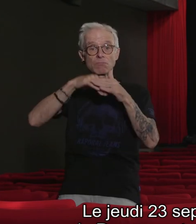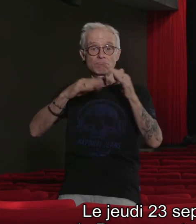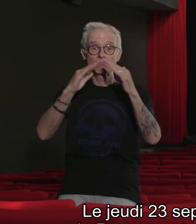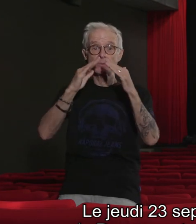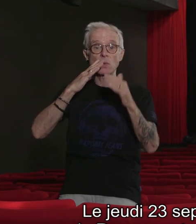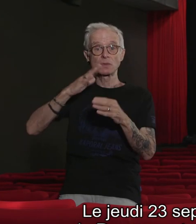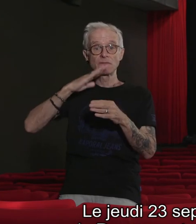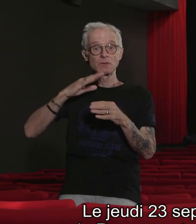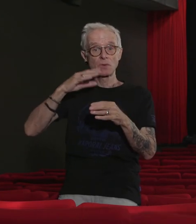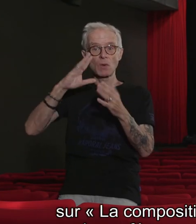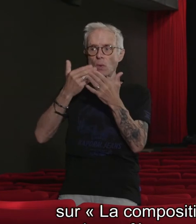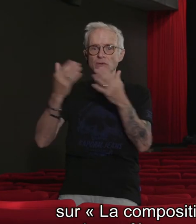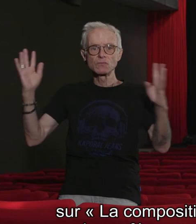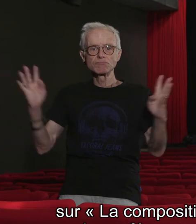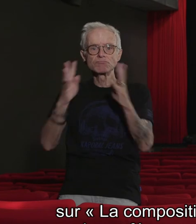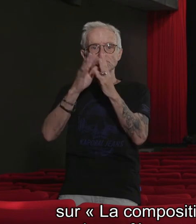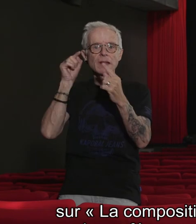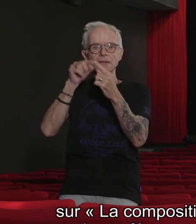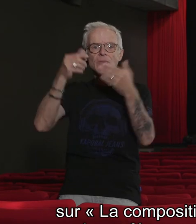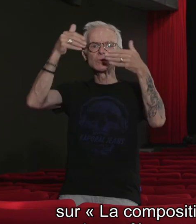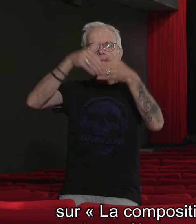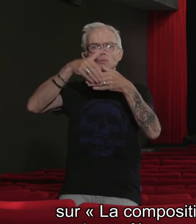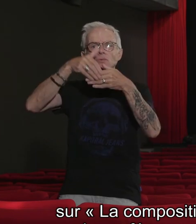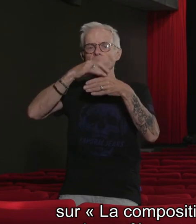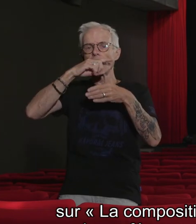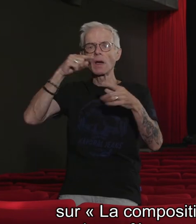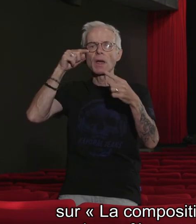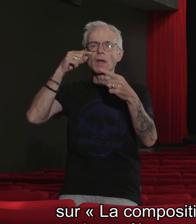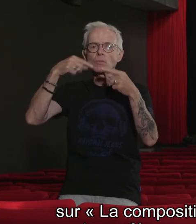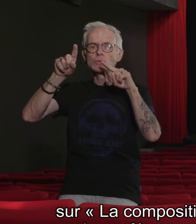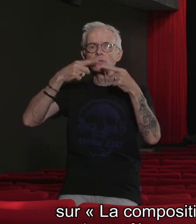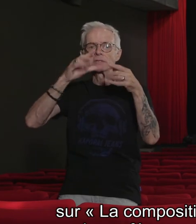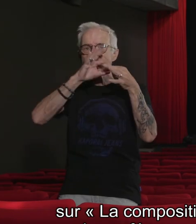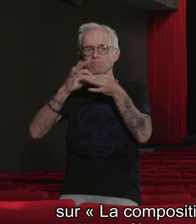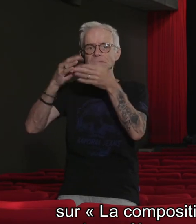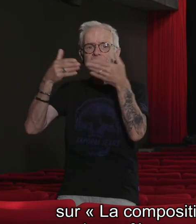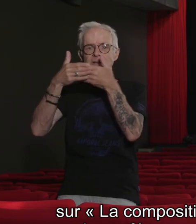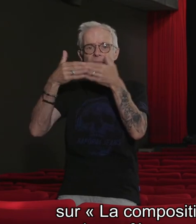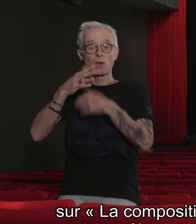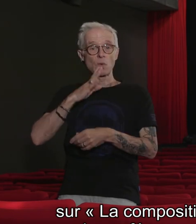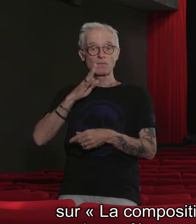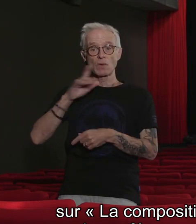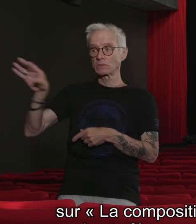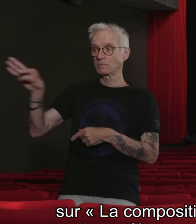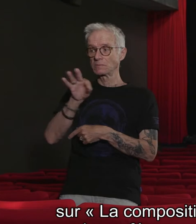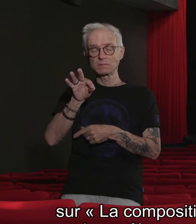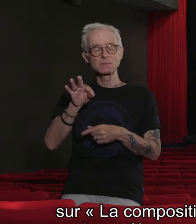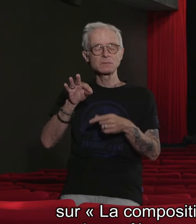retrouvez-nous pour une soirée sur la composition musicale pour le cinéma avec la conférence du compositeur Ronan